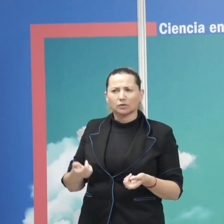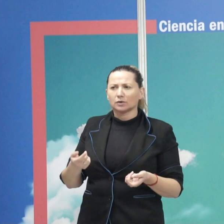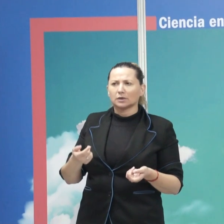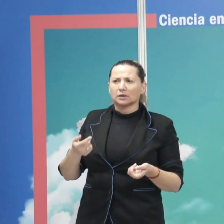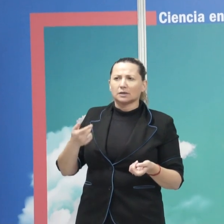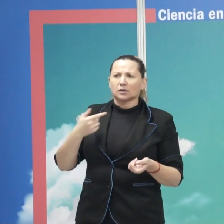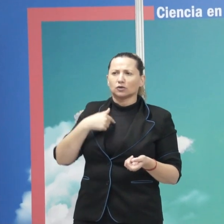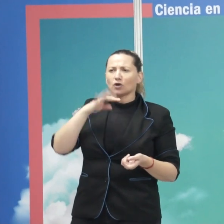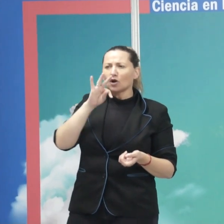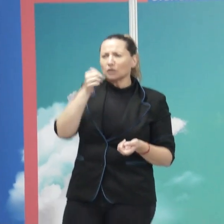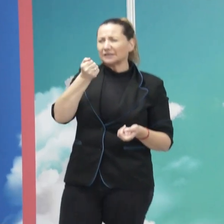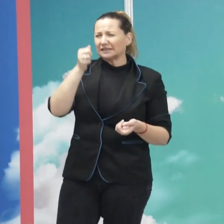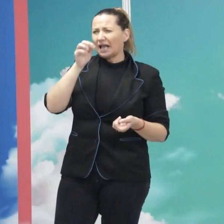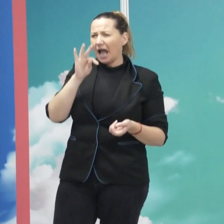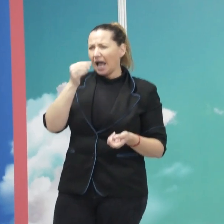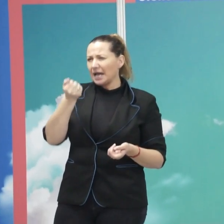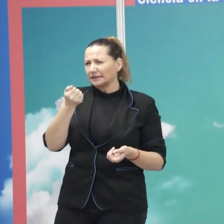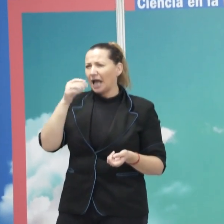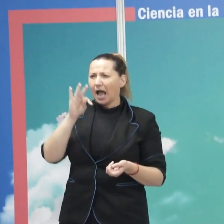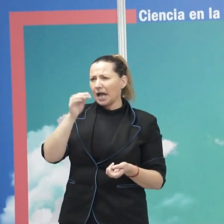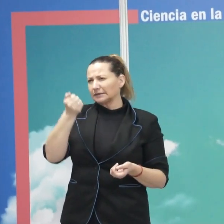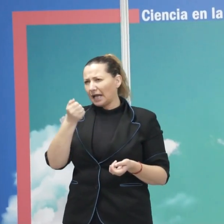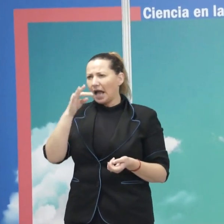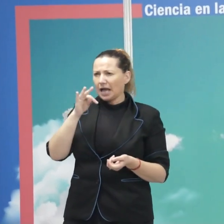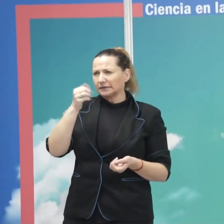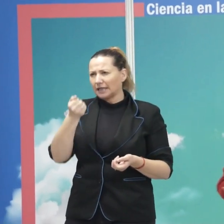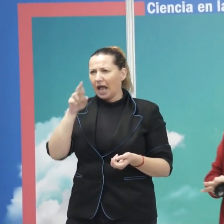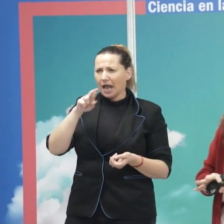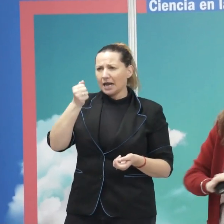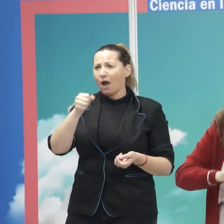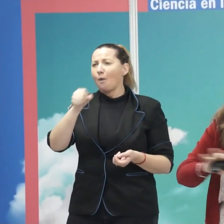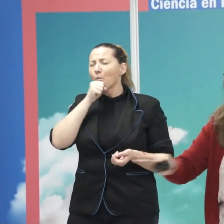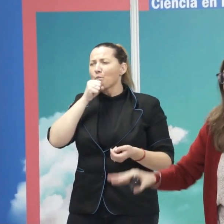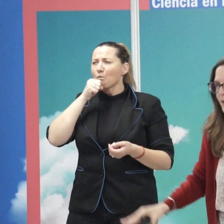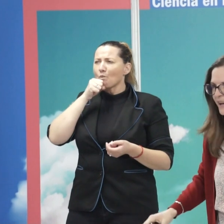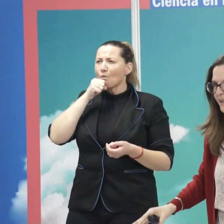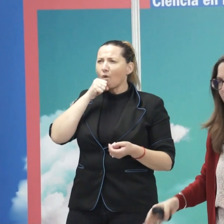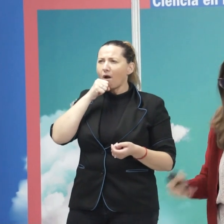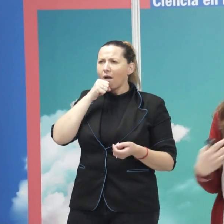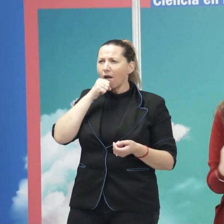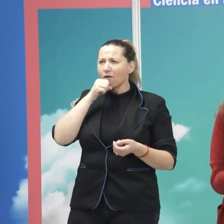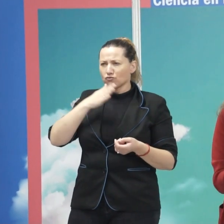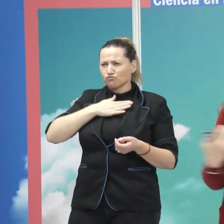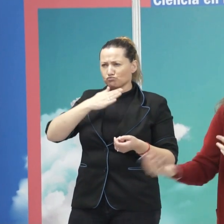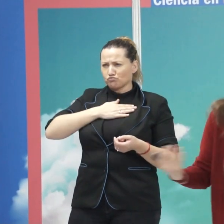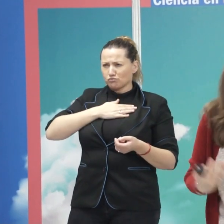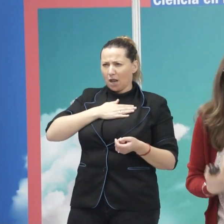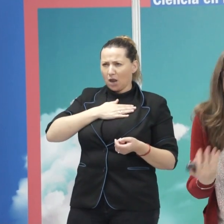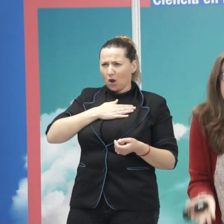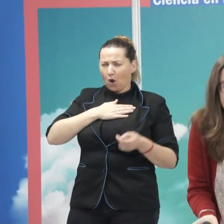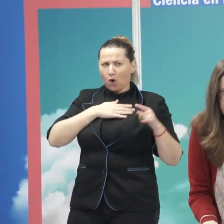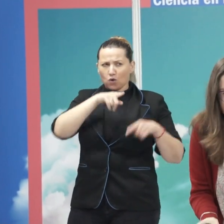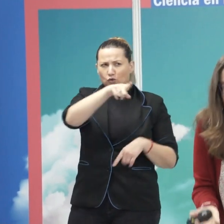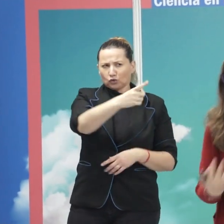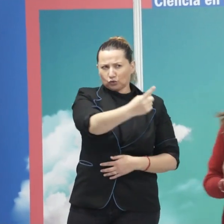tatarabuelos, son estos tipos. Y de estos tipos descendemos y, por lo tanto, que nadie se acerque aquí porque no puedes